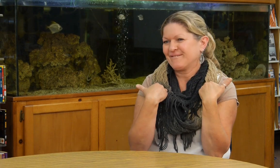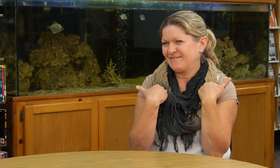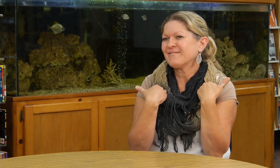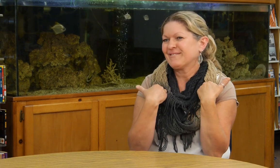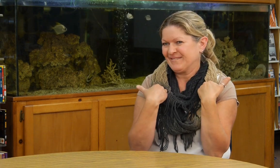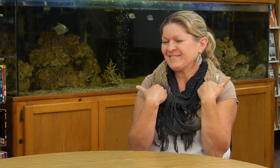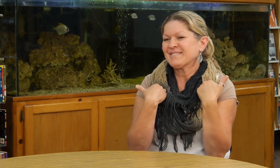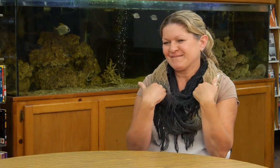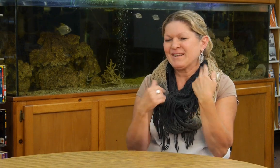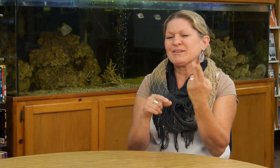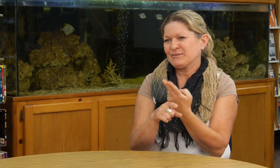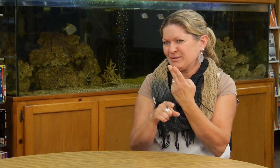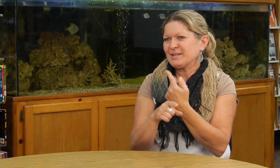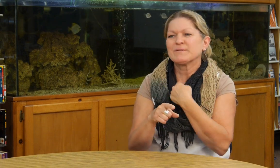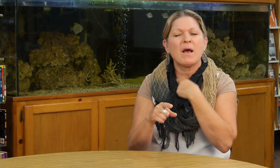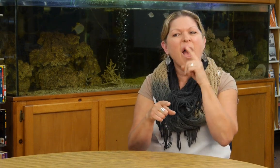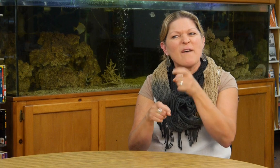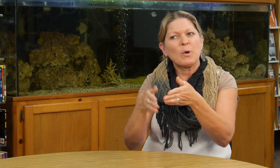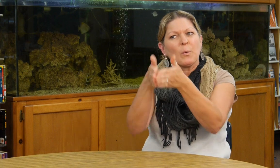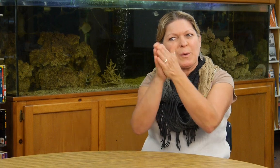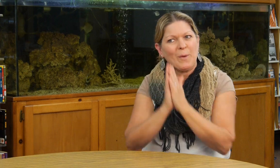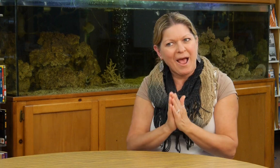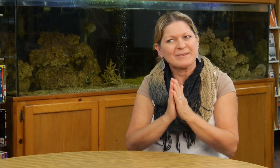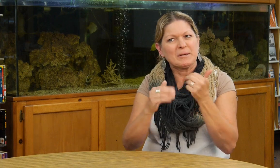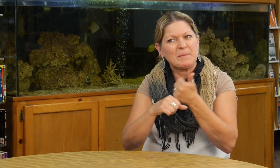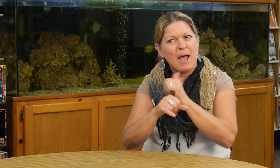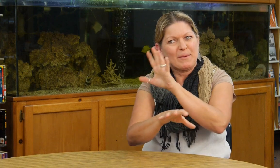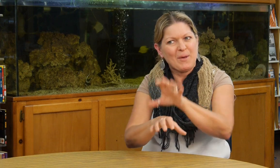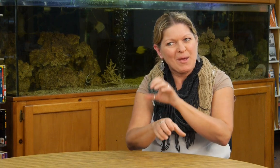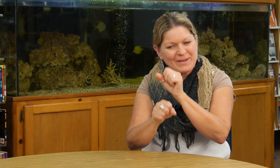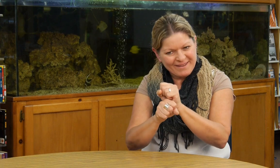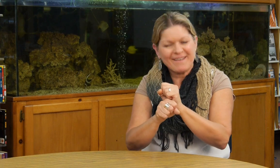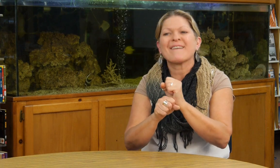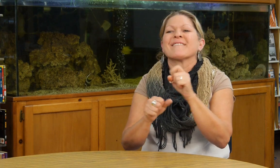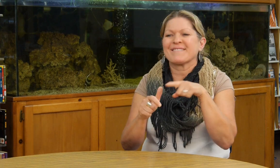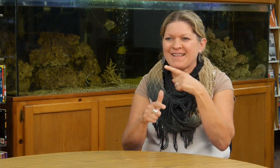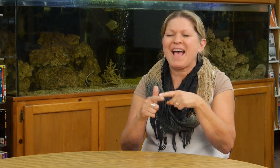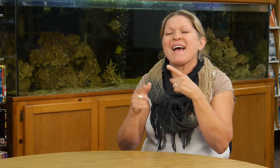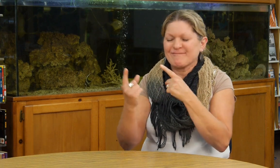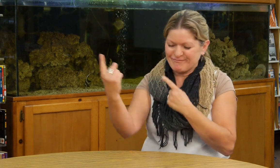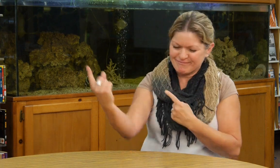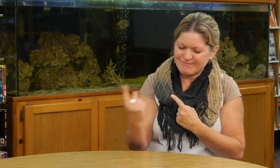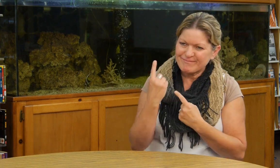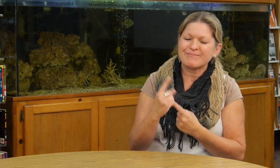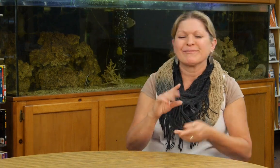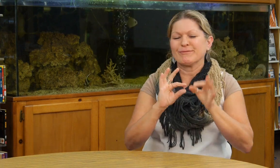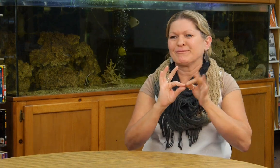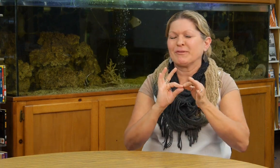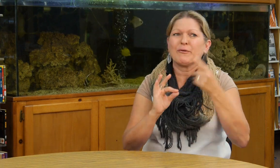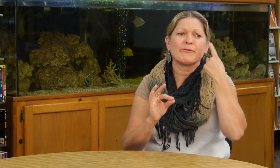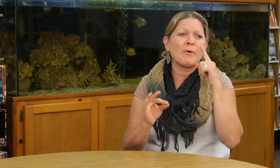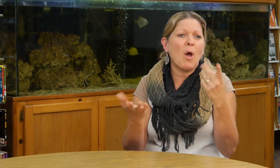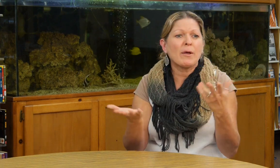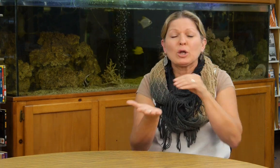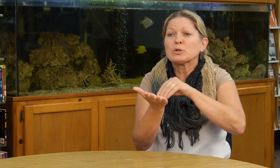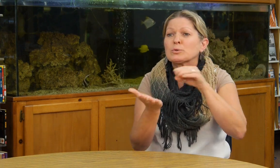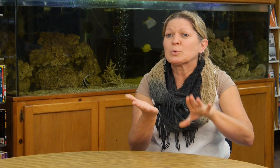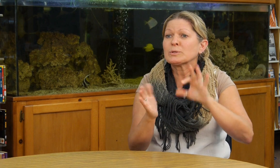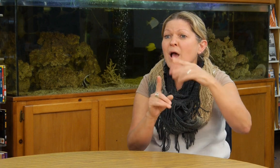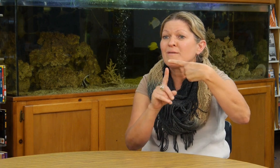intérpretes que son trilingües y los uso a menudo. Tengo que poner un pedido con antelación y entonces a través